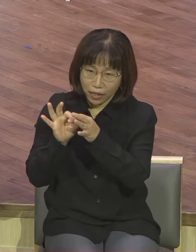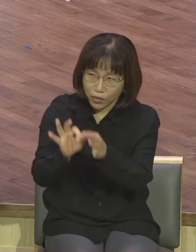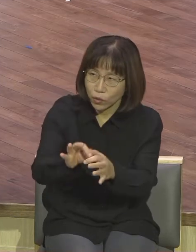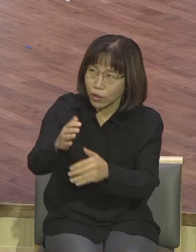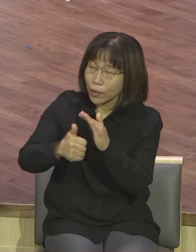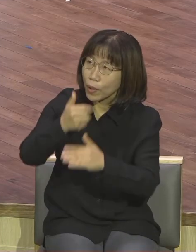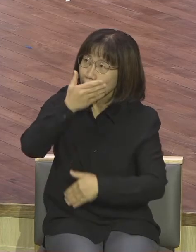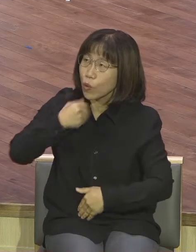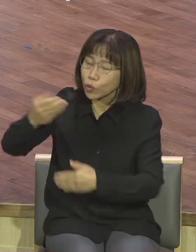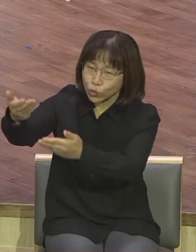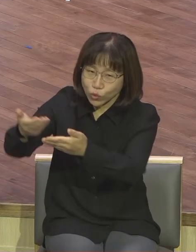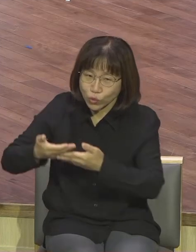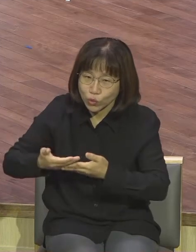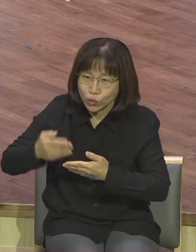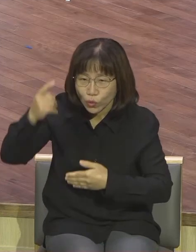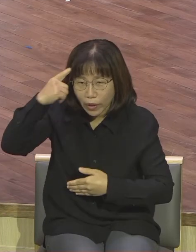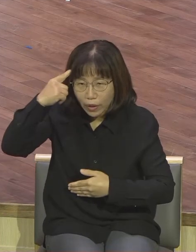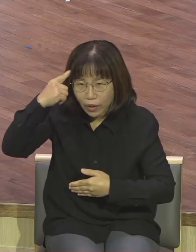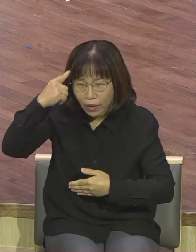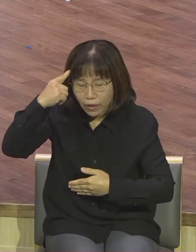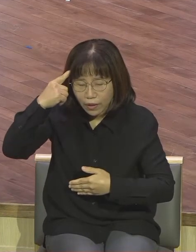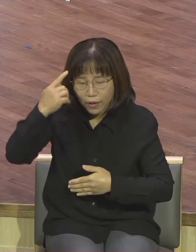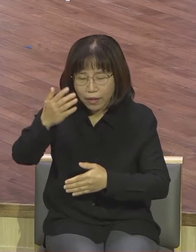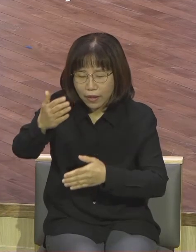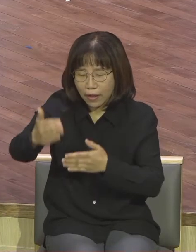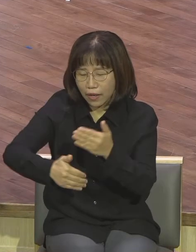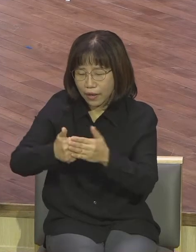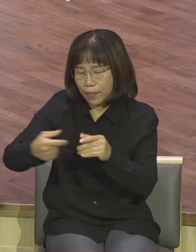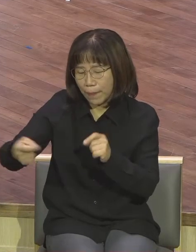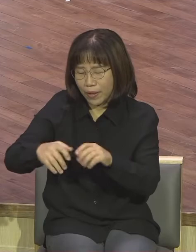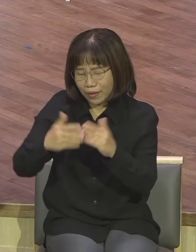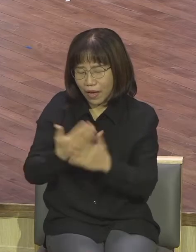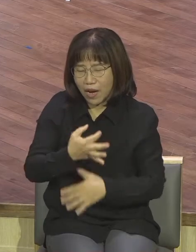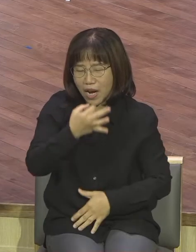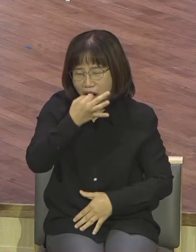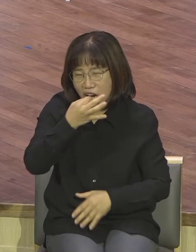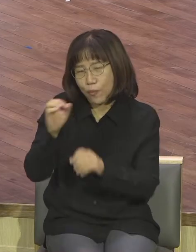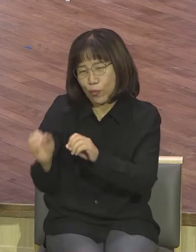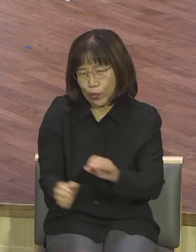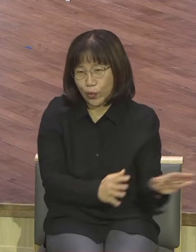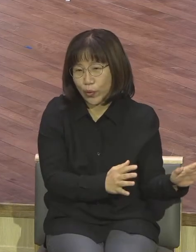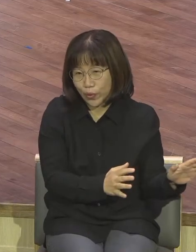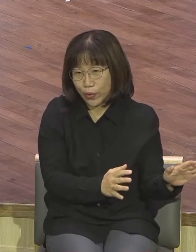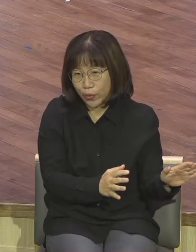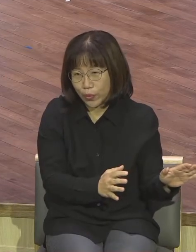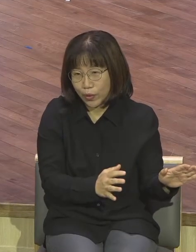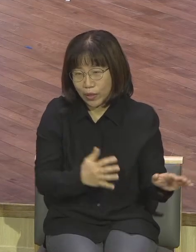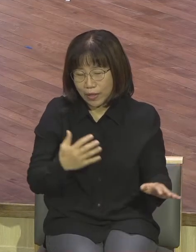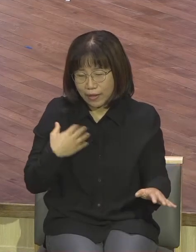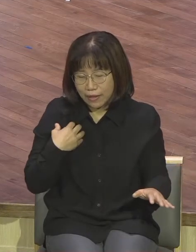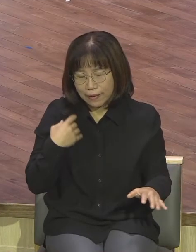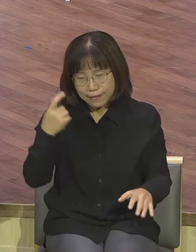하나님 앞에 다 내려놓는 거예요 내려놓을 줄 알아야 돼요 내 욕심 내 계획 내